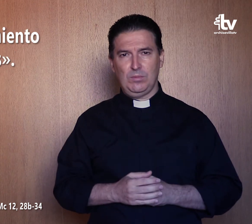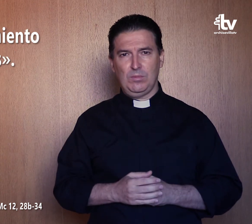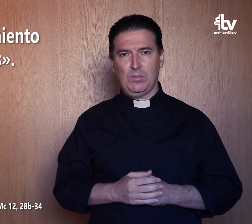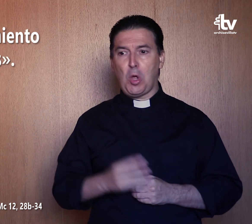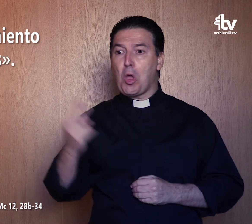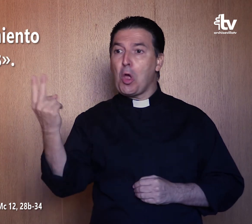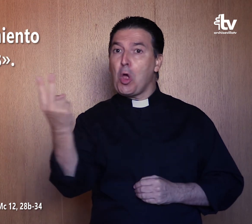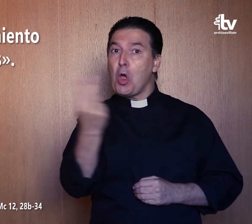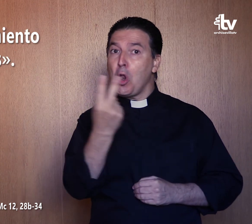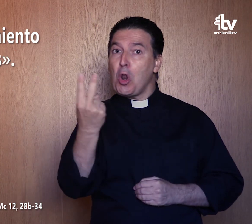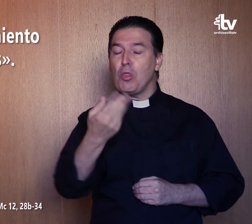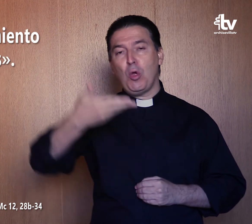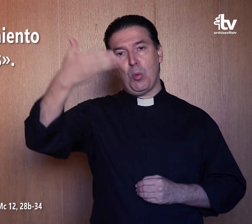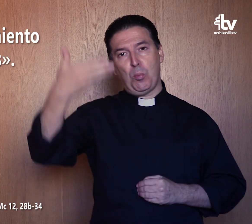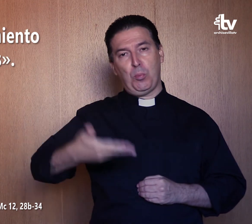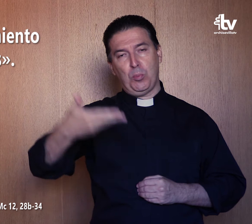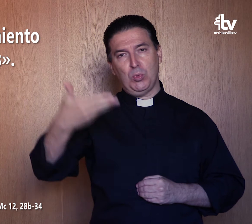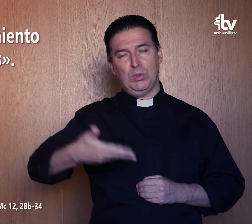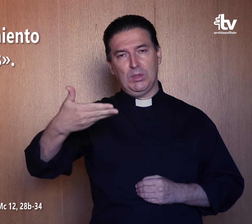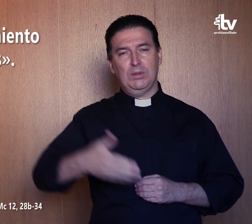No hay mandamiento mayor que estos.